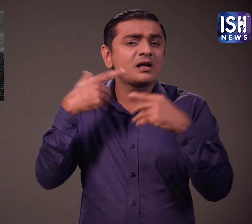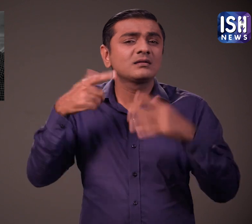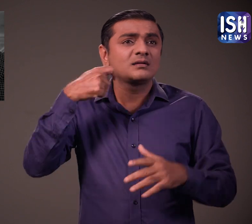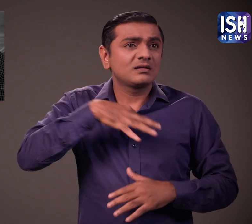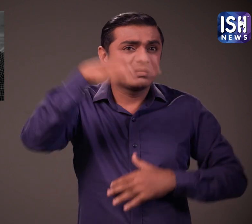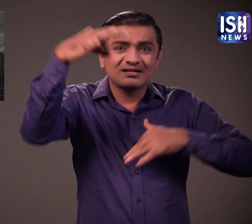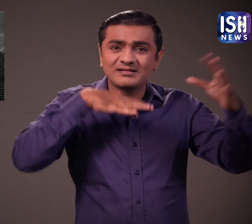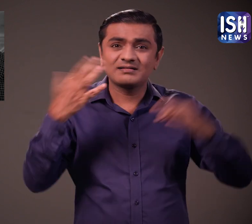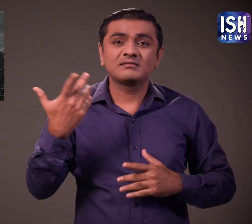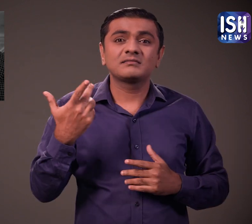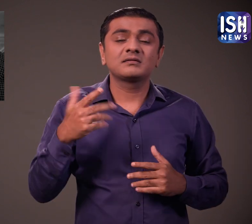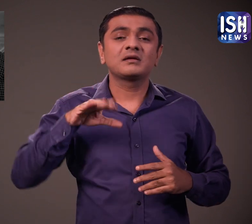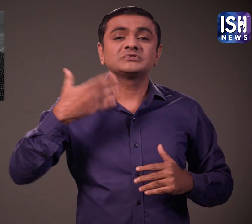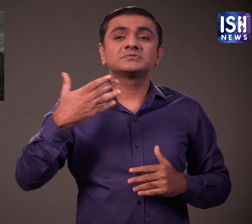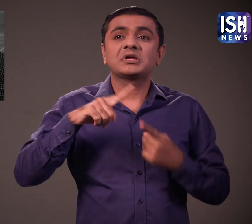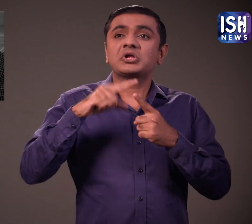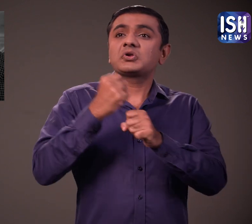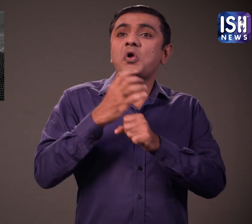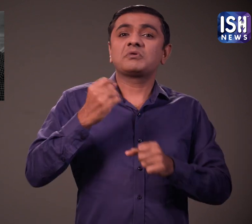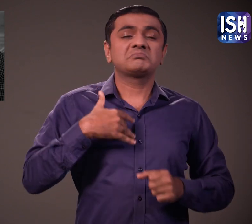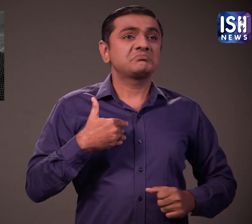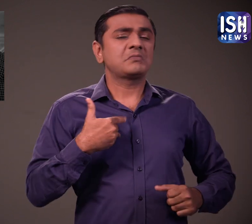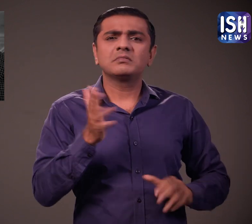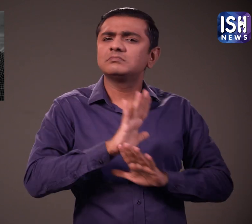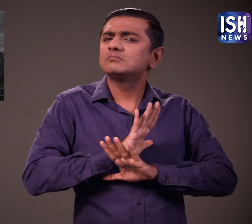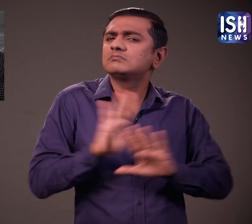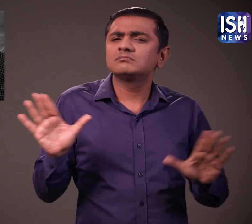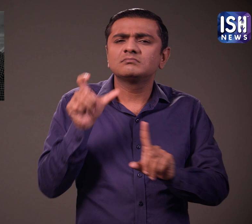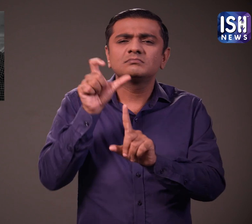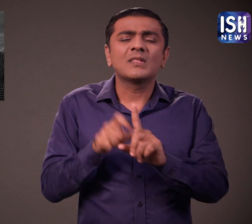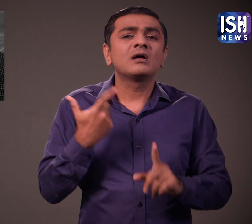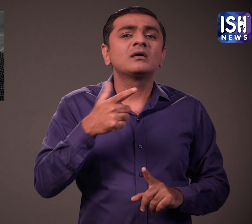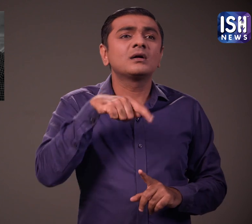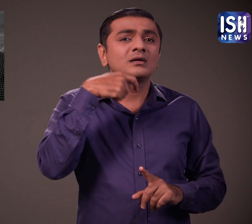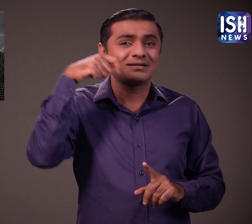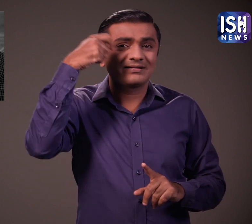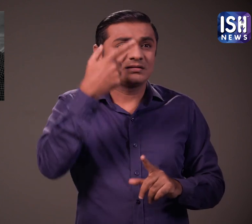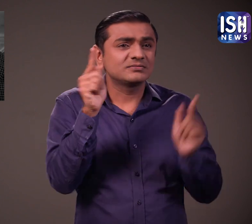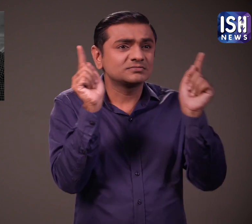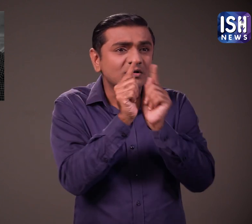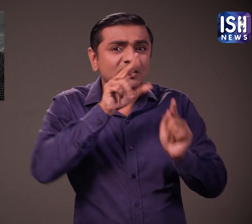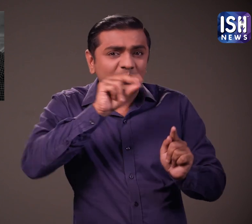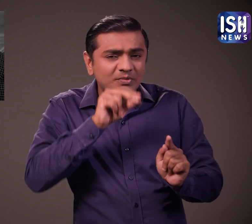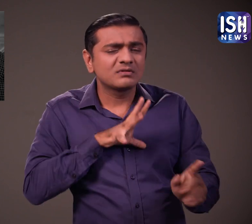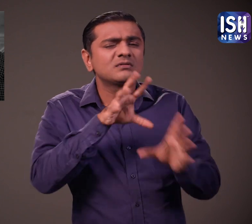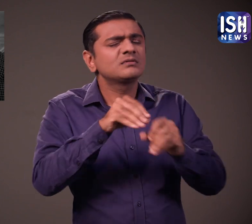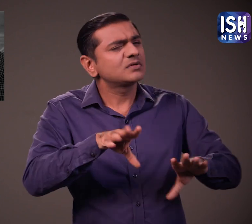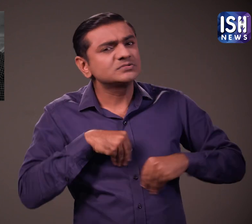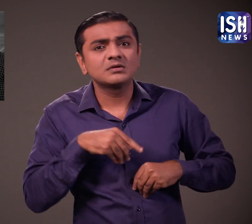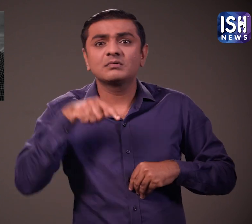फिल्मों में काम करने के बाद कई लोगों में अहंकार होता है लेकिन चतुरवेदी ने भूमी का इस विकार की चाहे वह